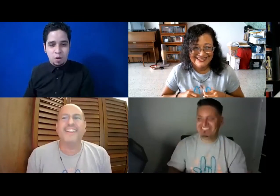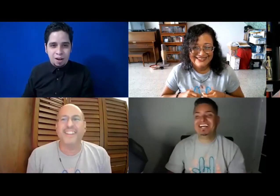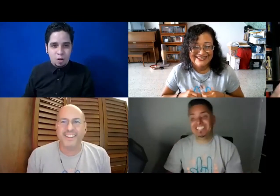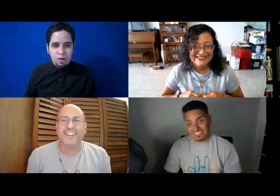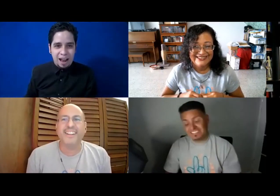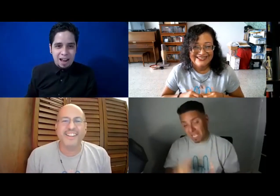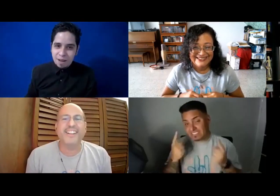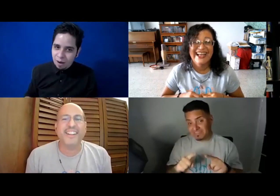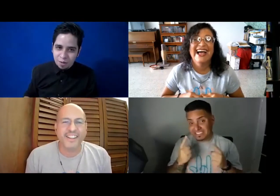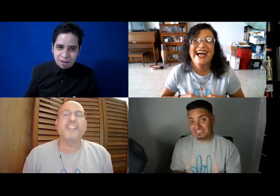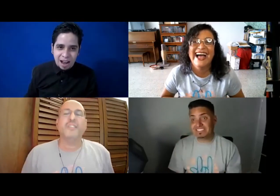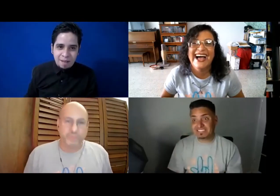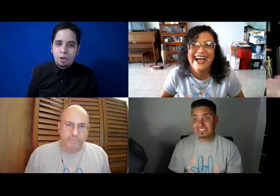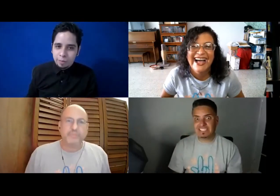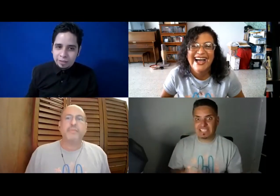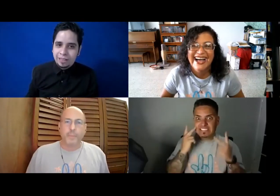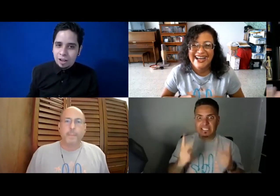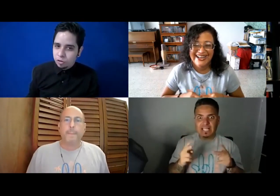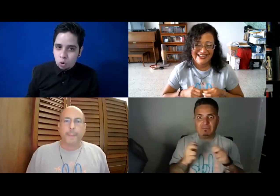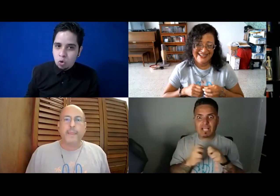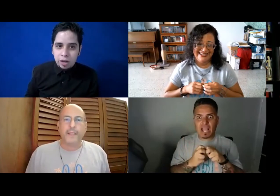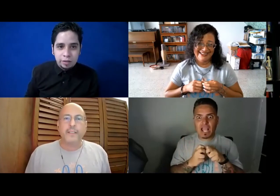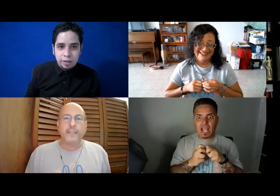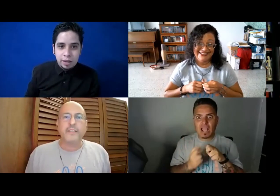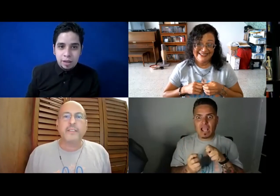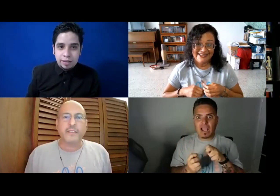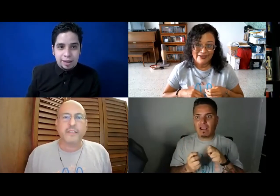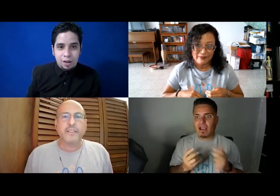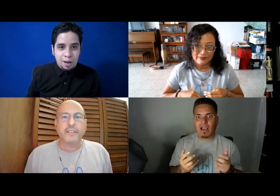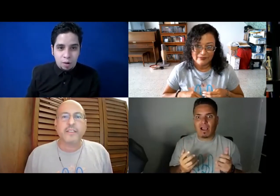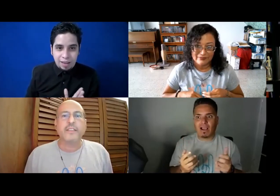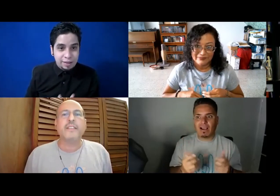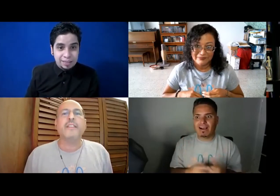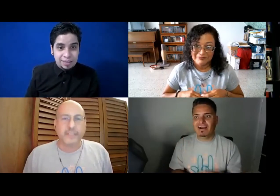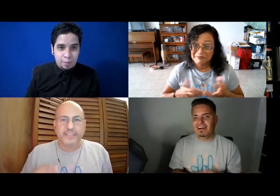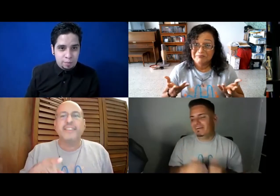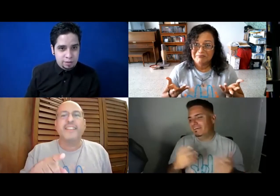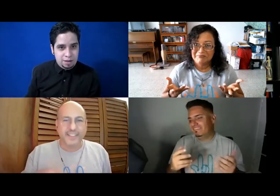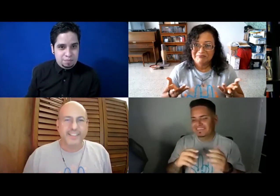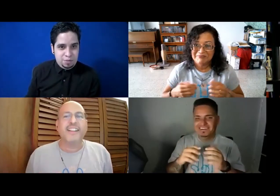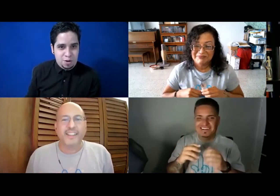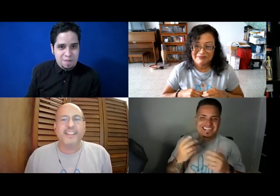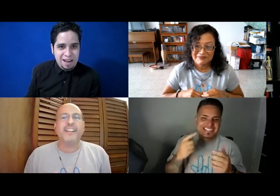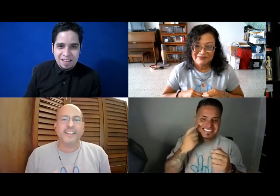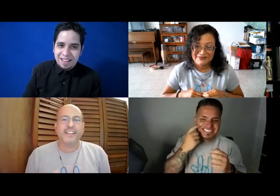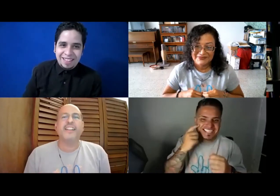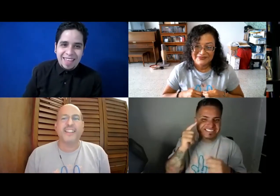cogerlo con calma, cogerlo con calma, pero si esta razón se ocurre y se quedan con la boca así abierta. Yo, pero mira, normal, nada.